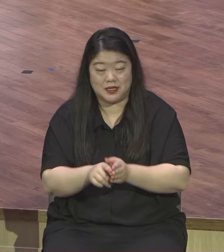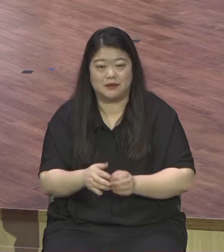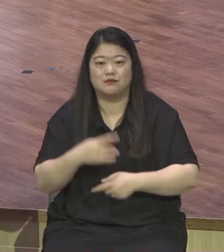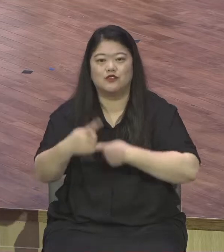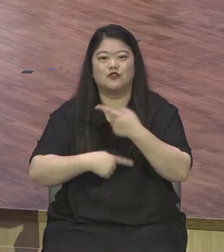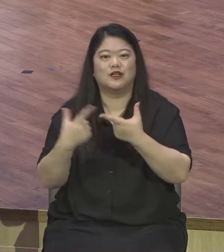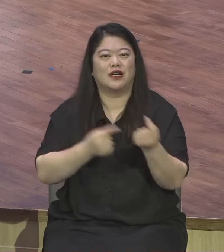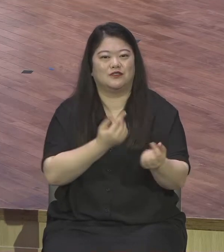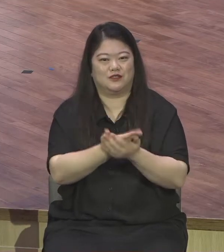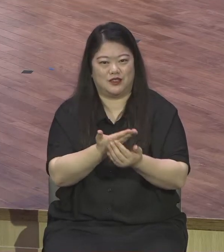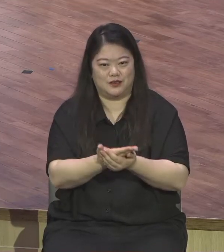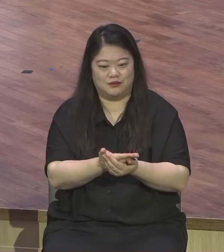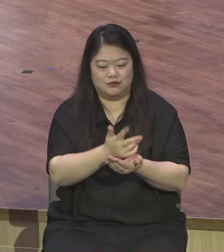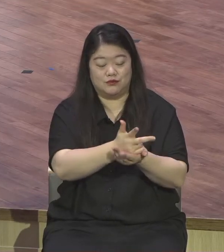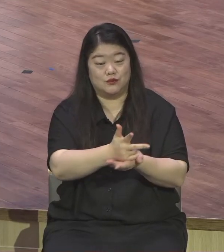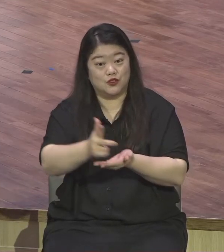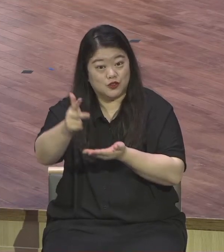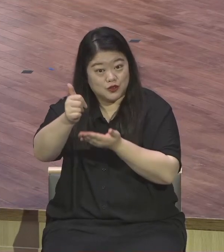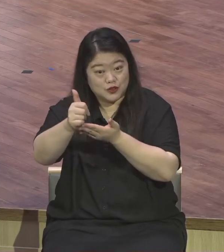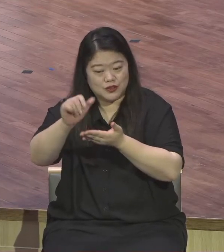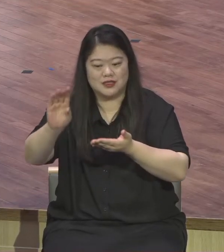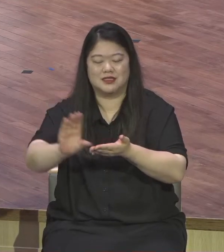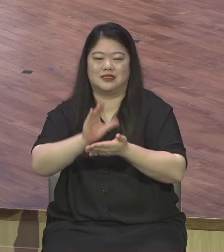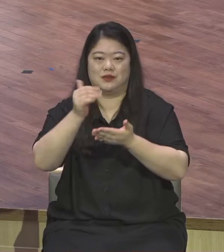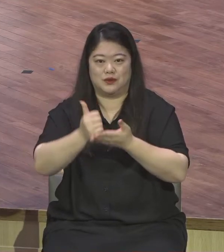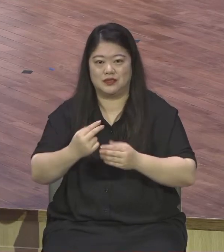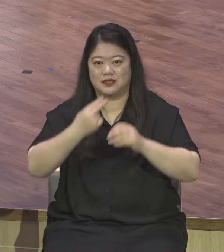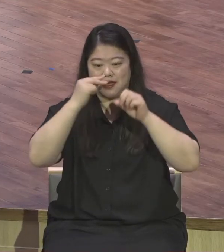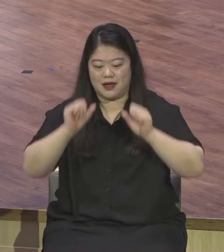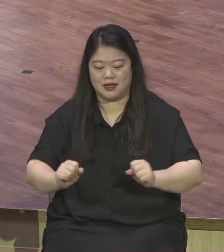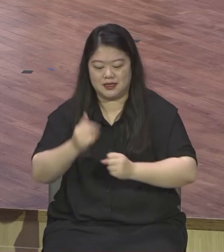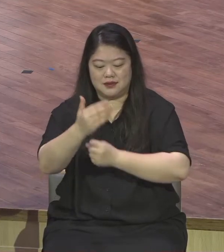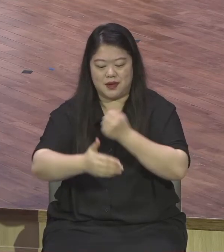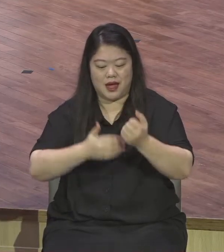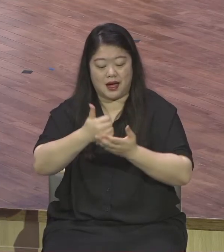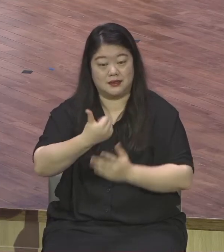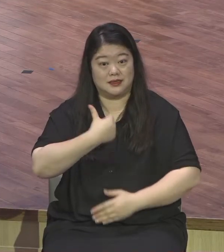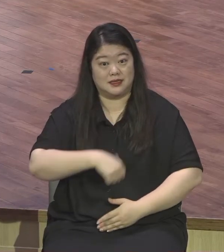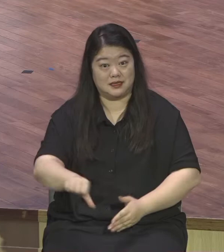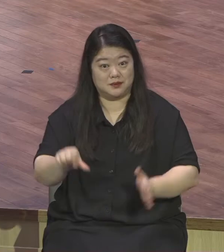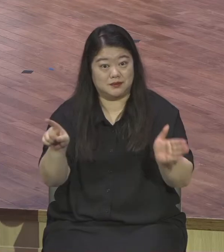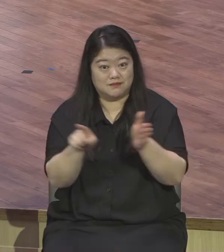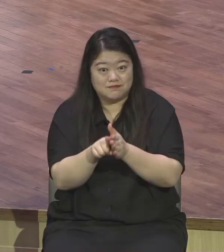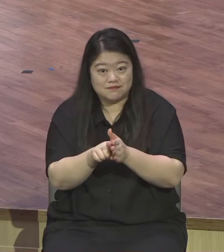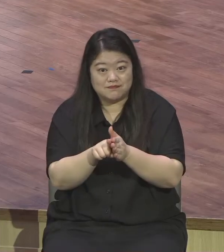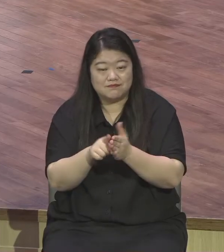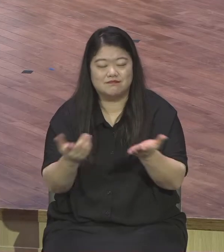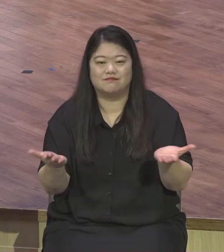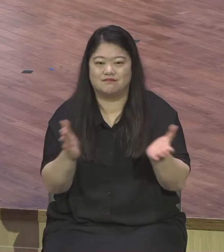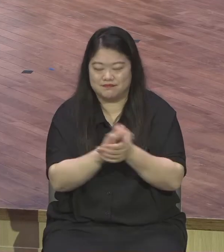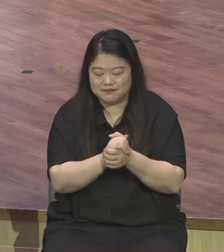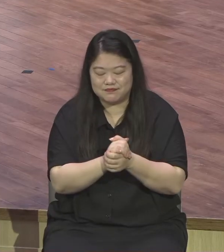주는 그리스도시오 살아계신 하나님의 아들이십니다. 아멘